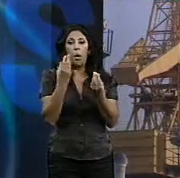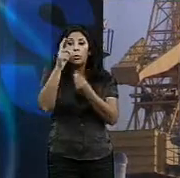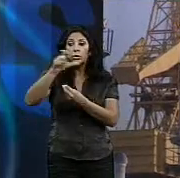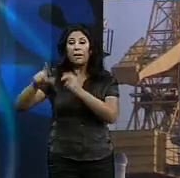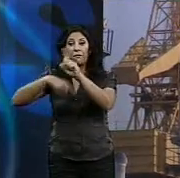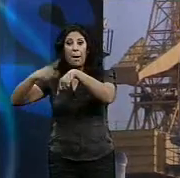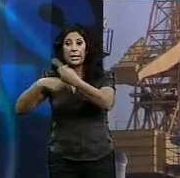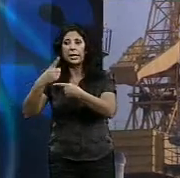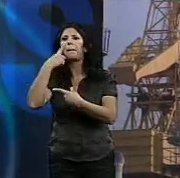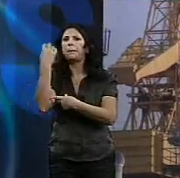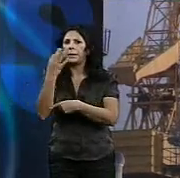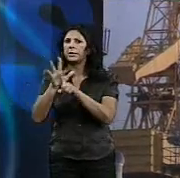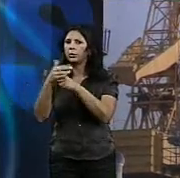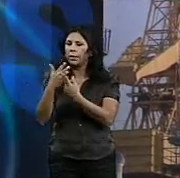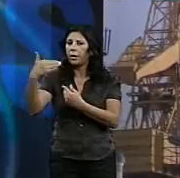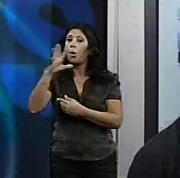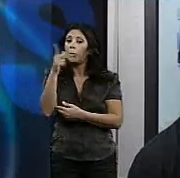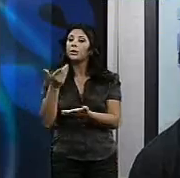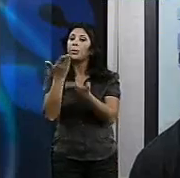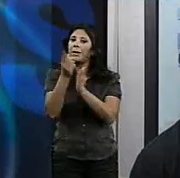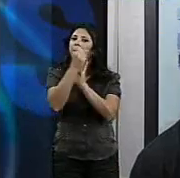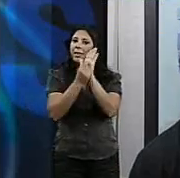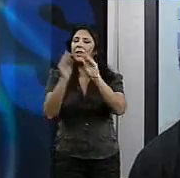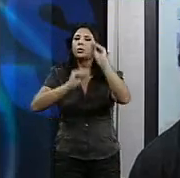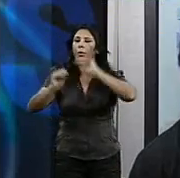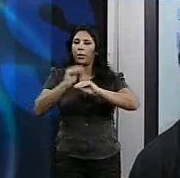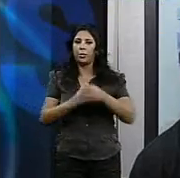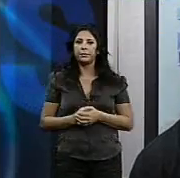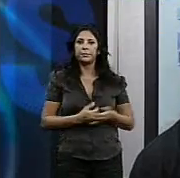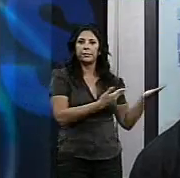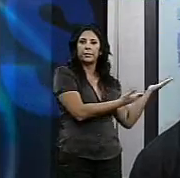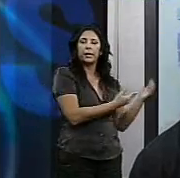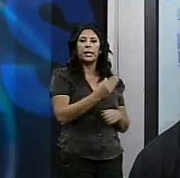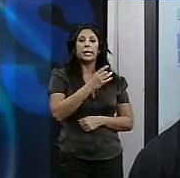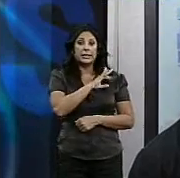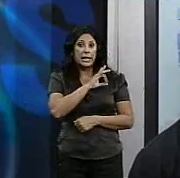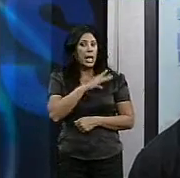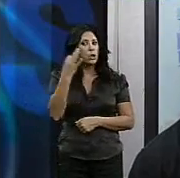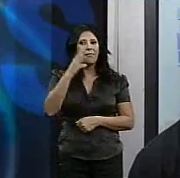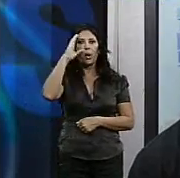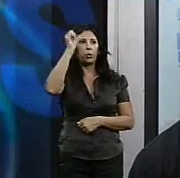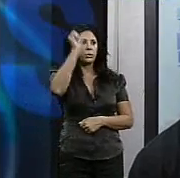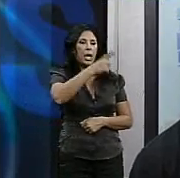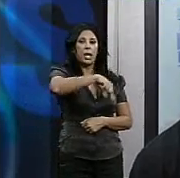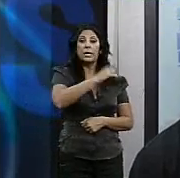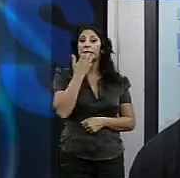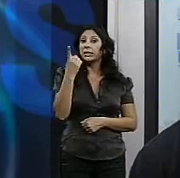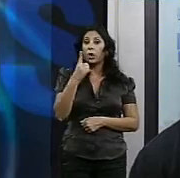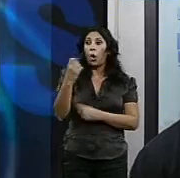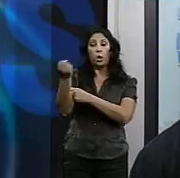y por ello exigen medidas. Por parte de los sindicatos si no se nos escucha pues habrá que llegar el momento de tomar